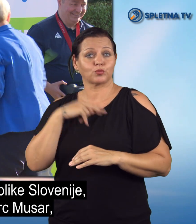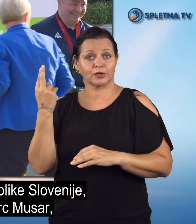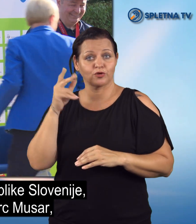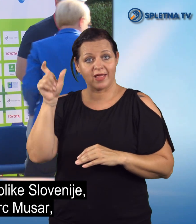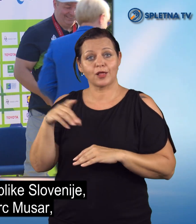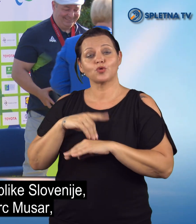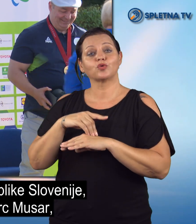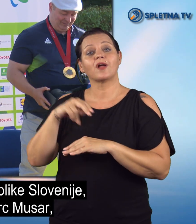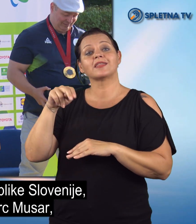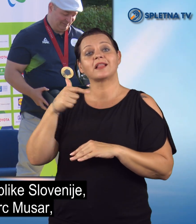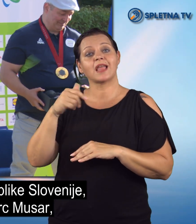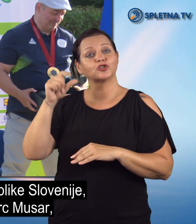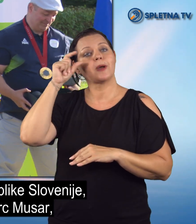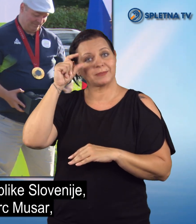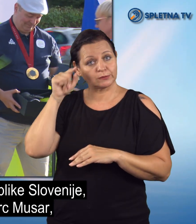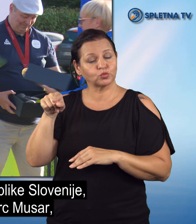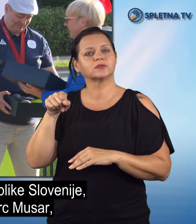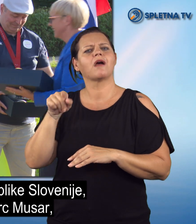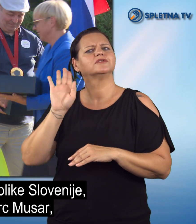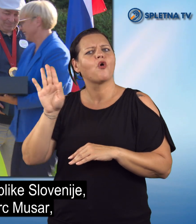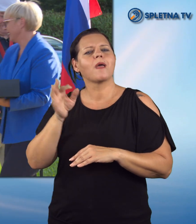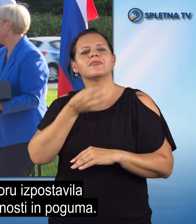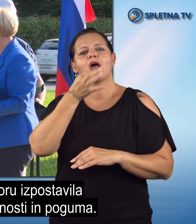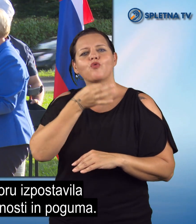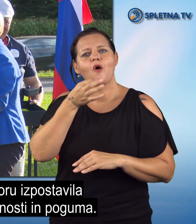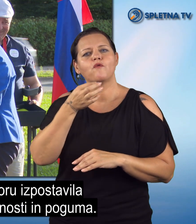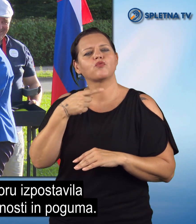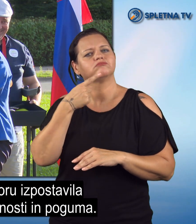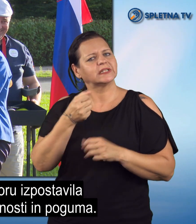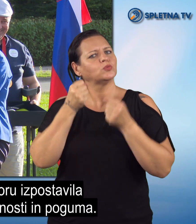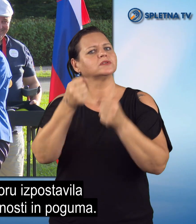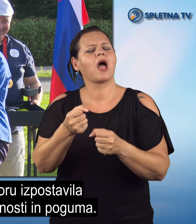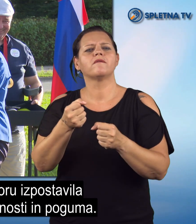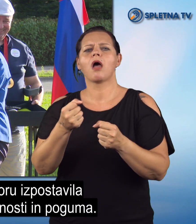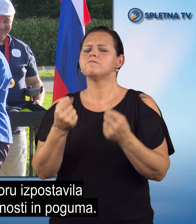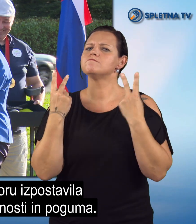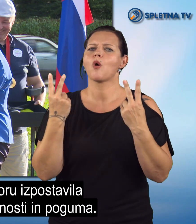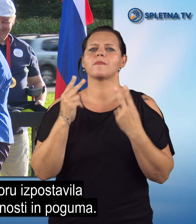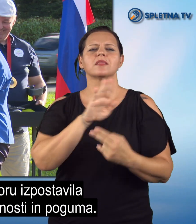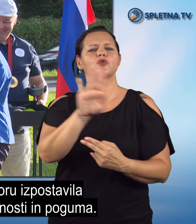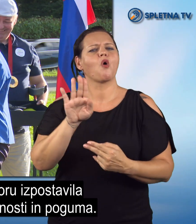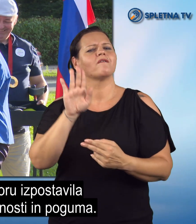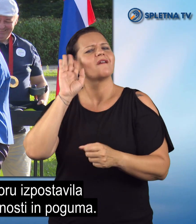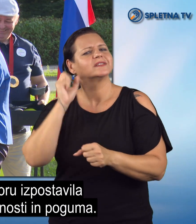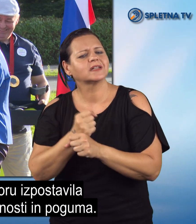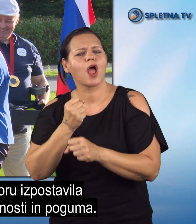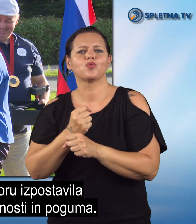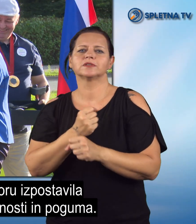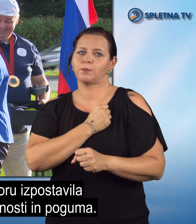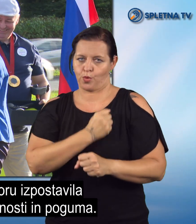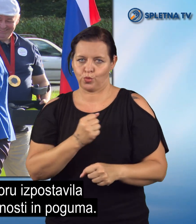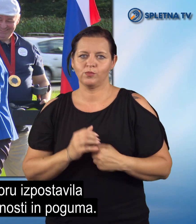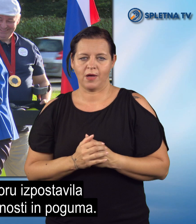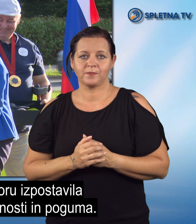Predsednica Republike Slovenije, dr. Nataša Pirc Musar, je v svojem nagovoru izpostavila pomen njihove